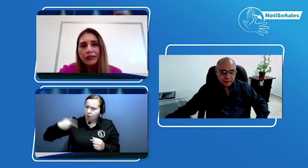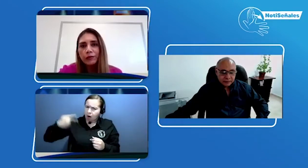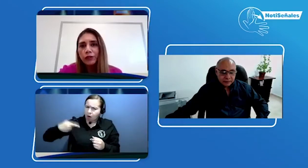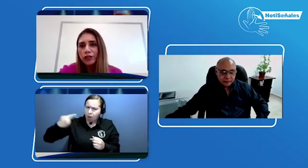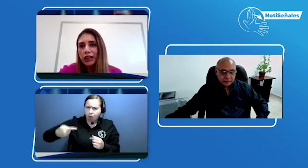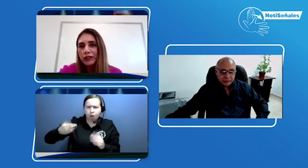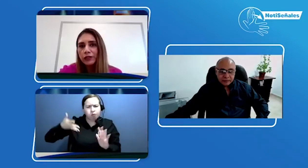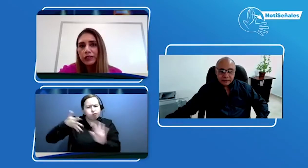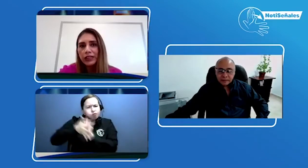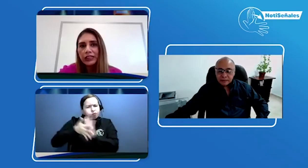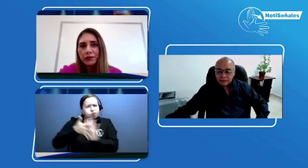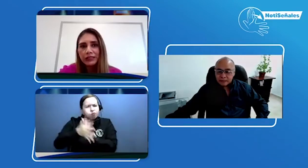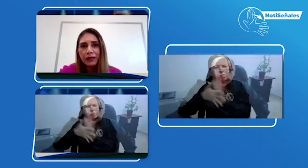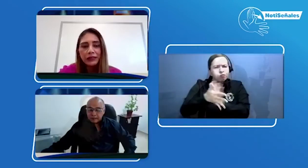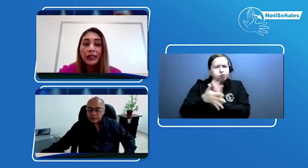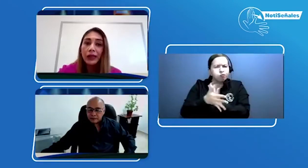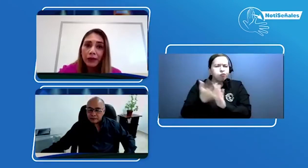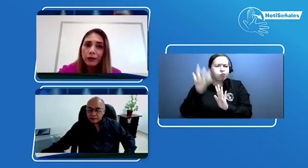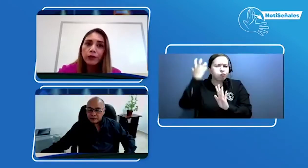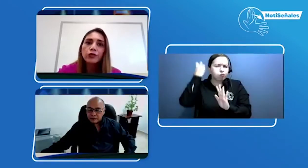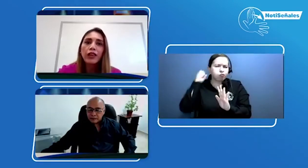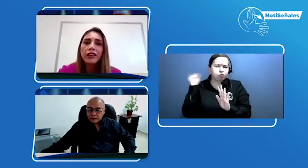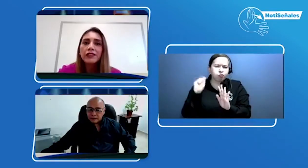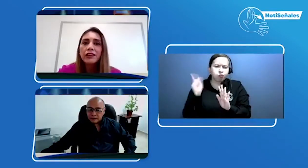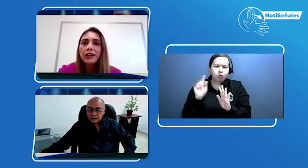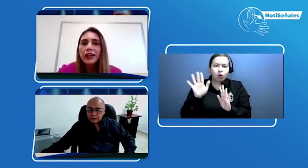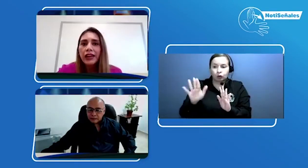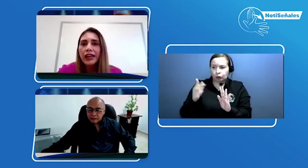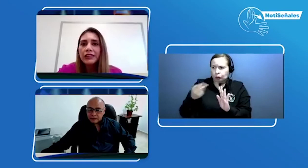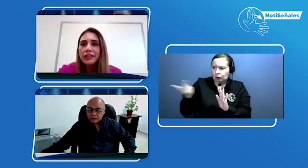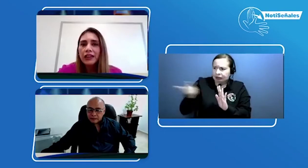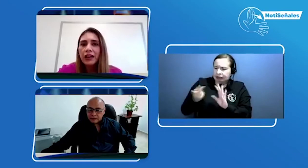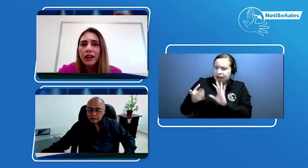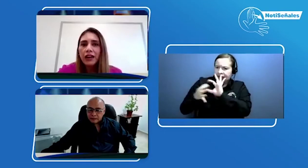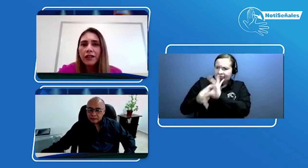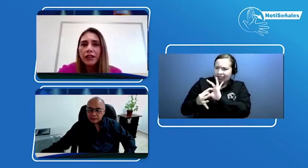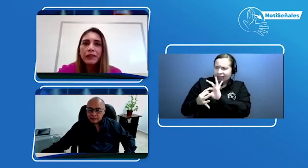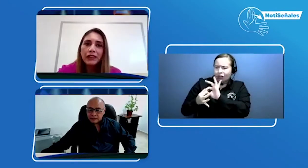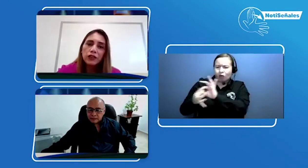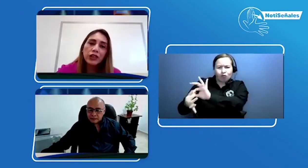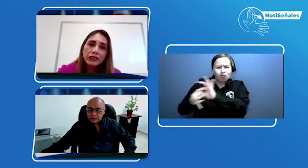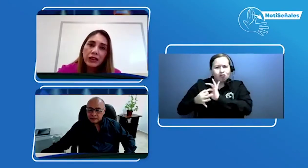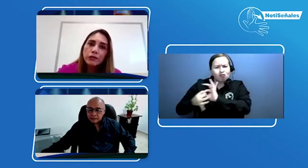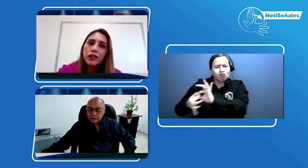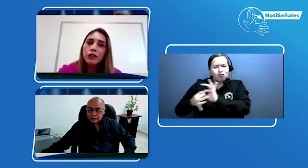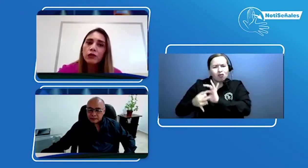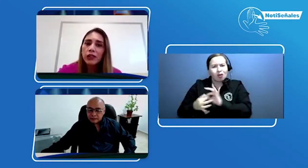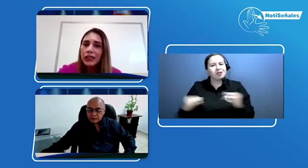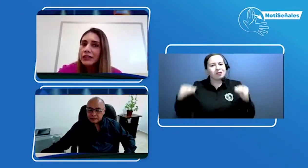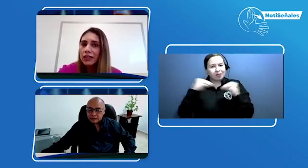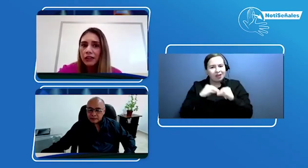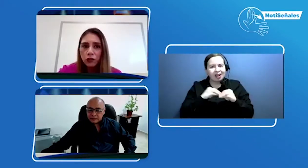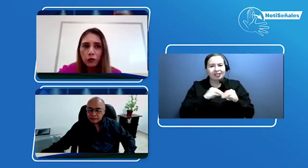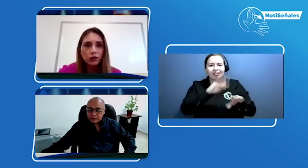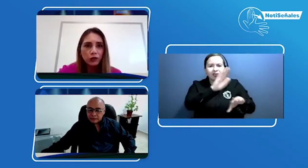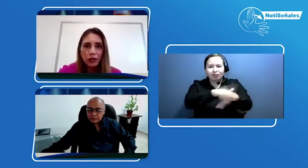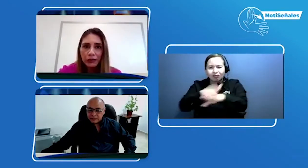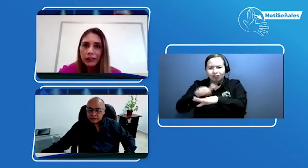muchos años, especialmente de la mano con ustedes, es la invitación que hacemos a que utilicen nuestros servicios